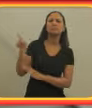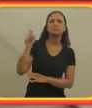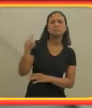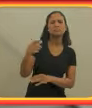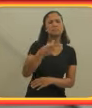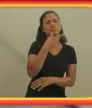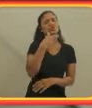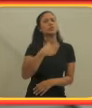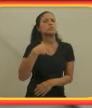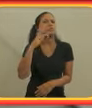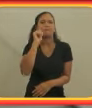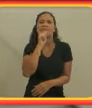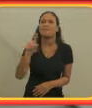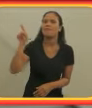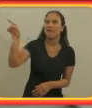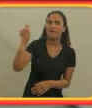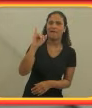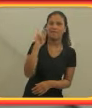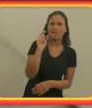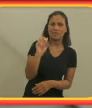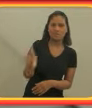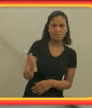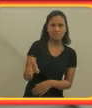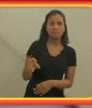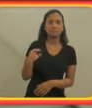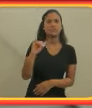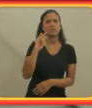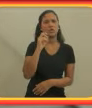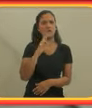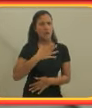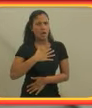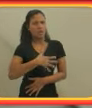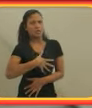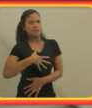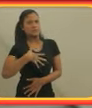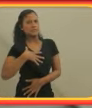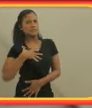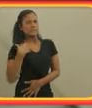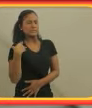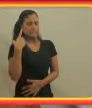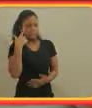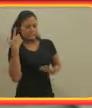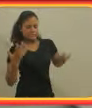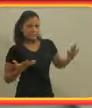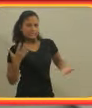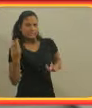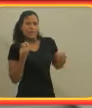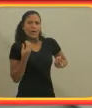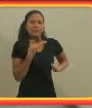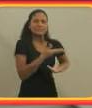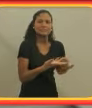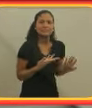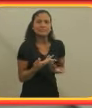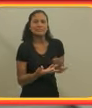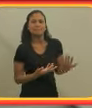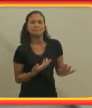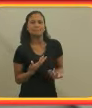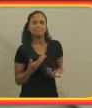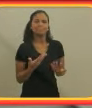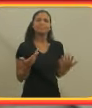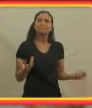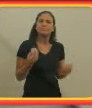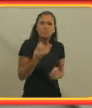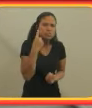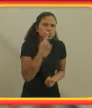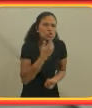fã do Igor. O Igor ficou deslumbrado, não sabia como reagir, falou como que um surdo gosta do meu som. E